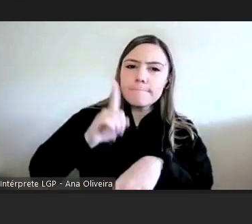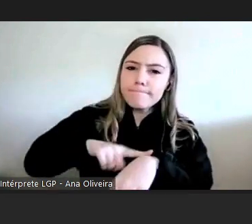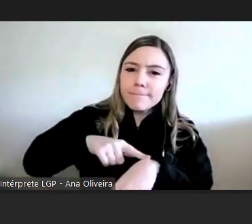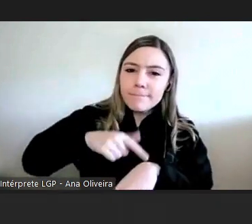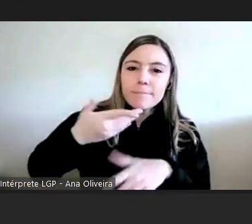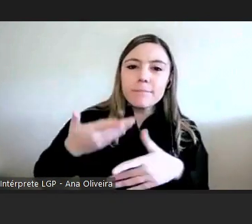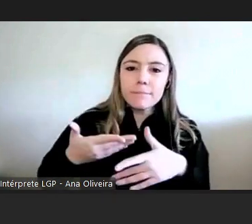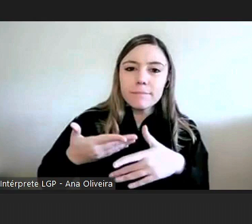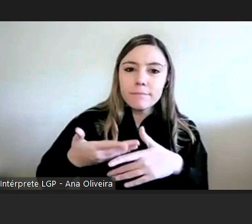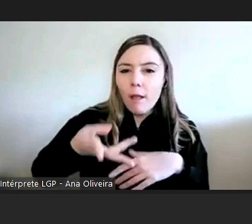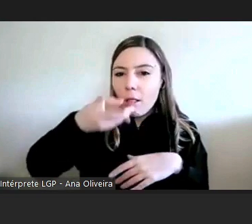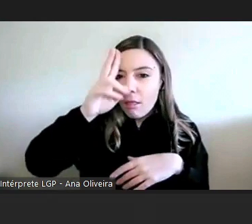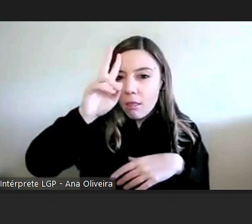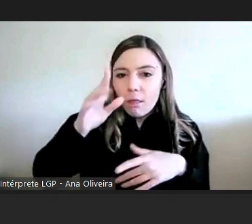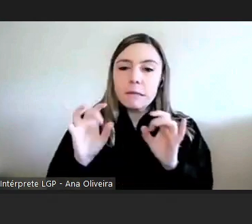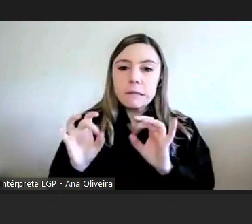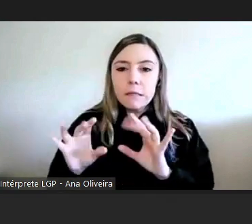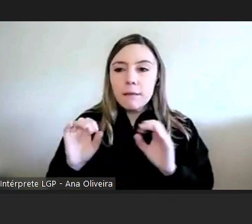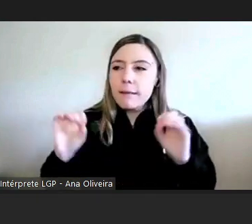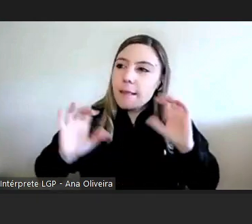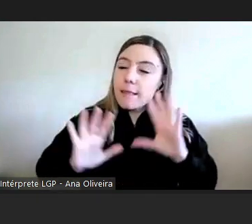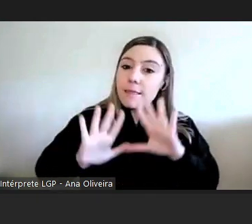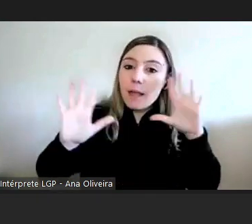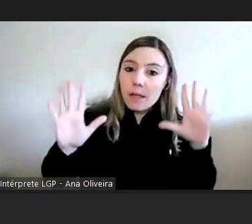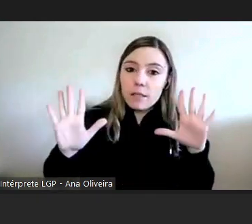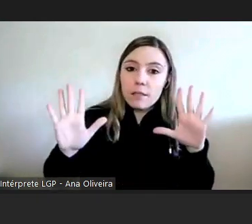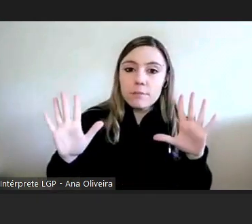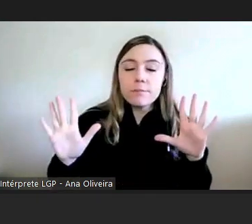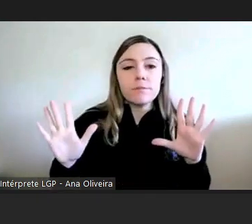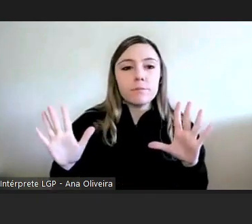preventiva clara que permita